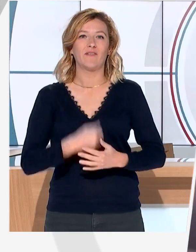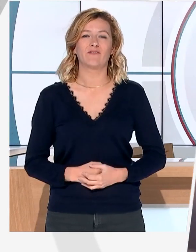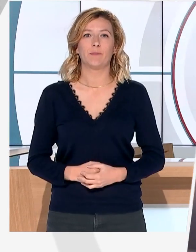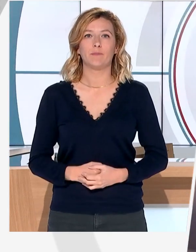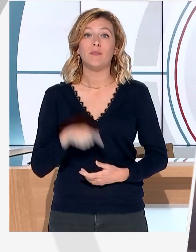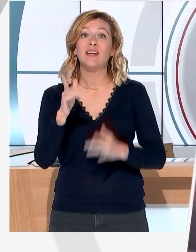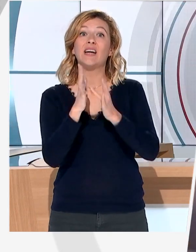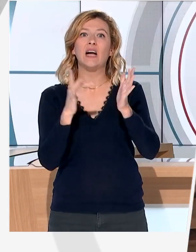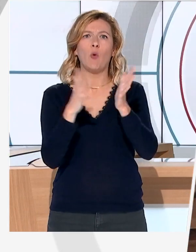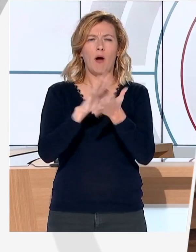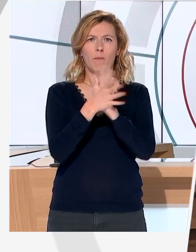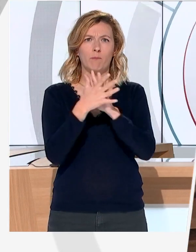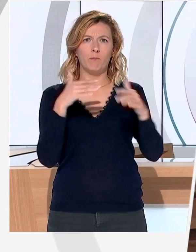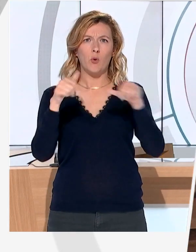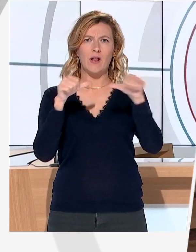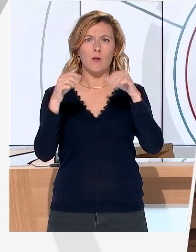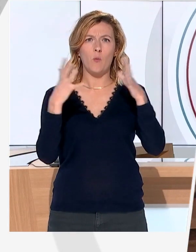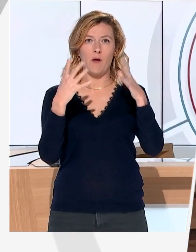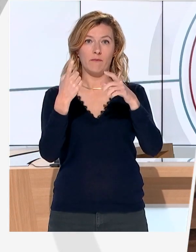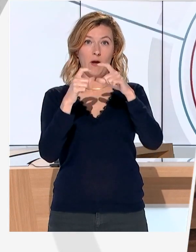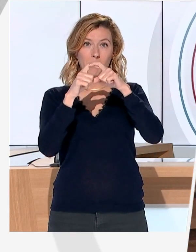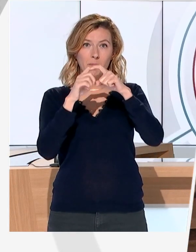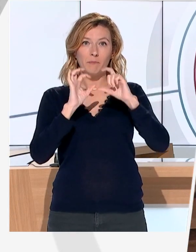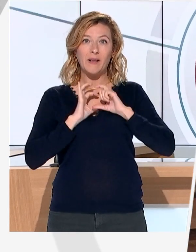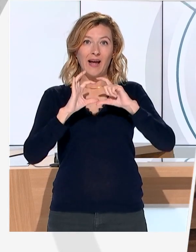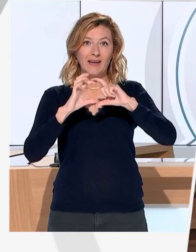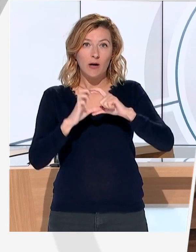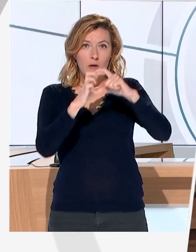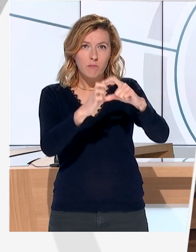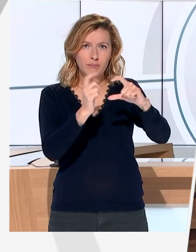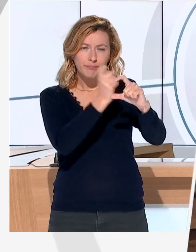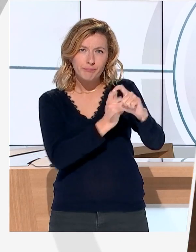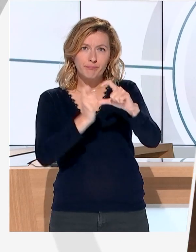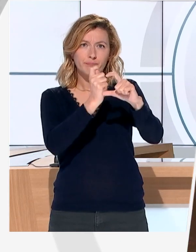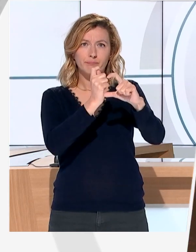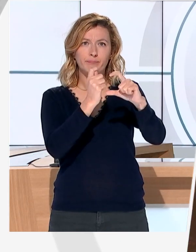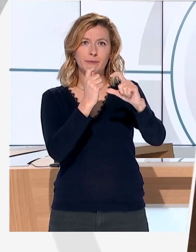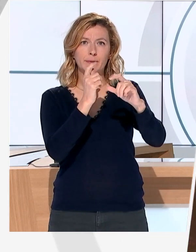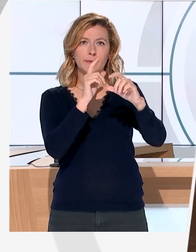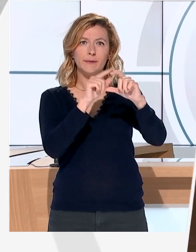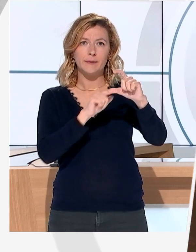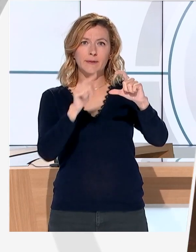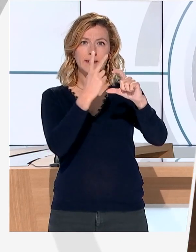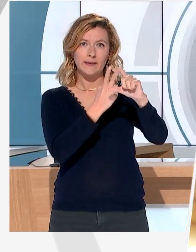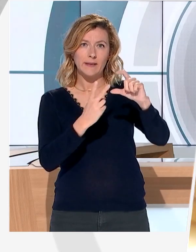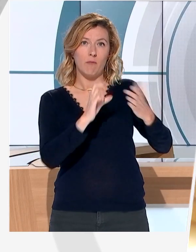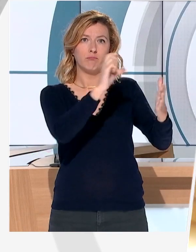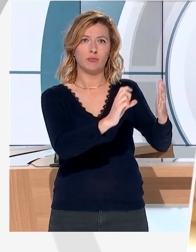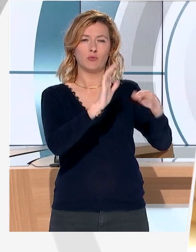modernisé et stylisé par cet évangile et cette médaille frappée de son monogramme. Dans une crèche en forme de chasse ouverte, décorée